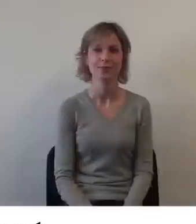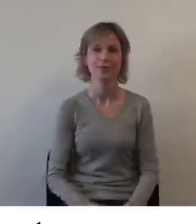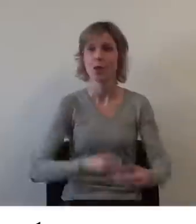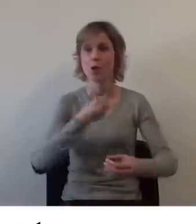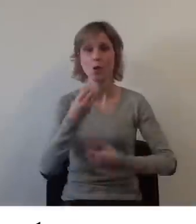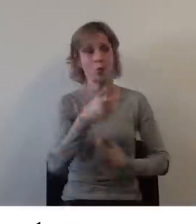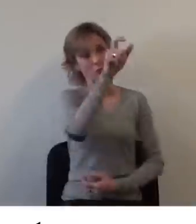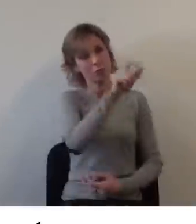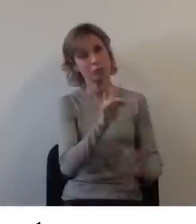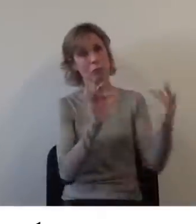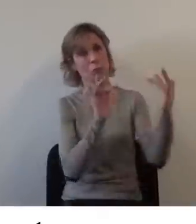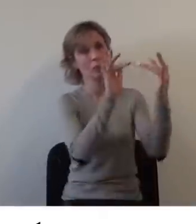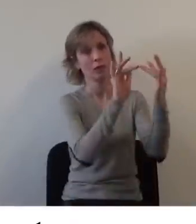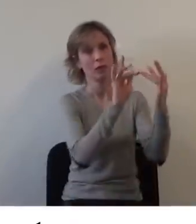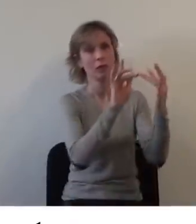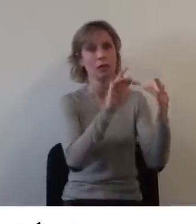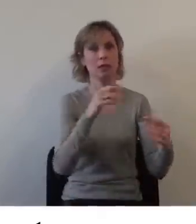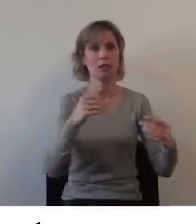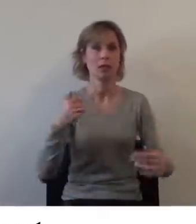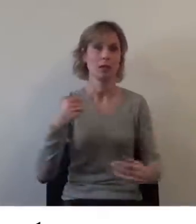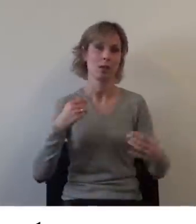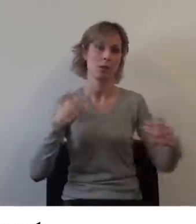ou en contactant Gwenaëlle Neveu.